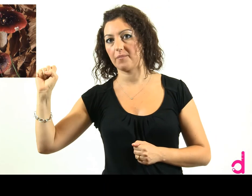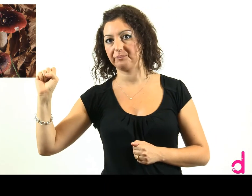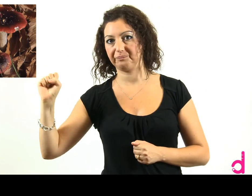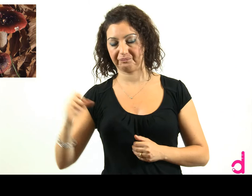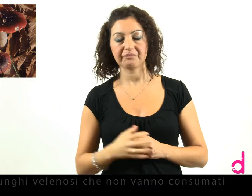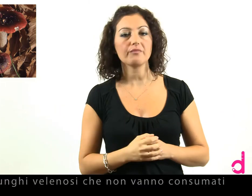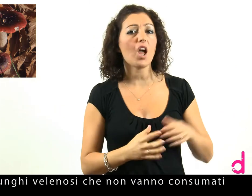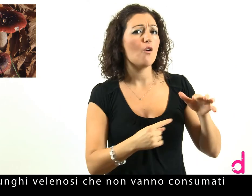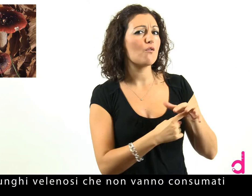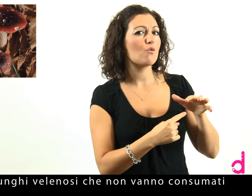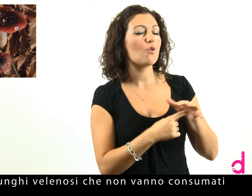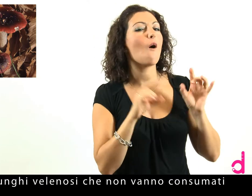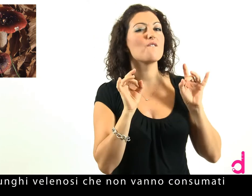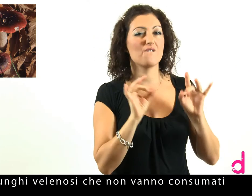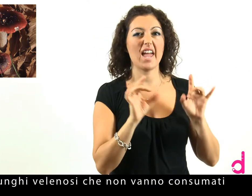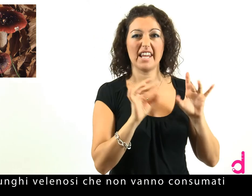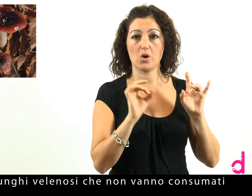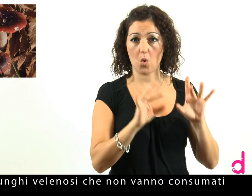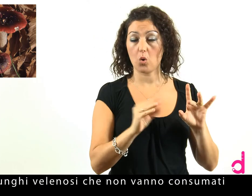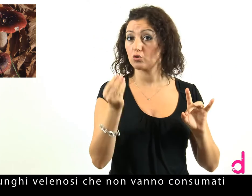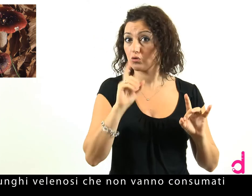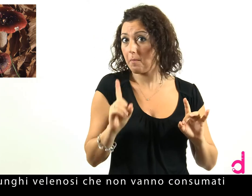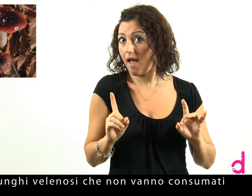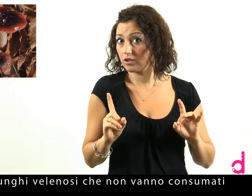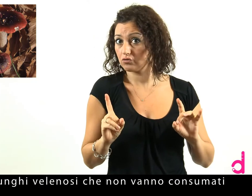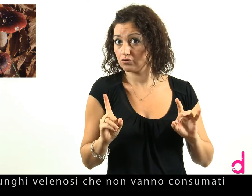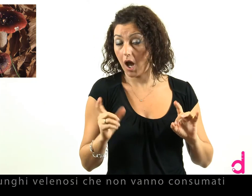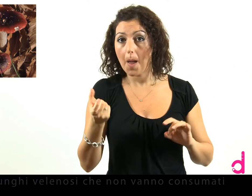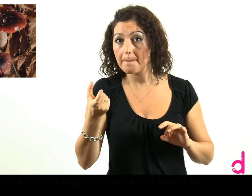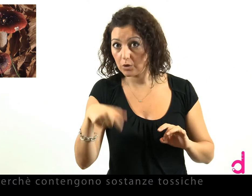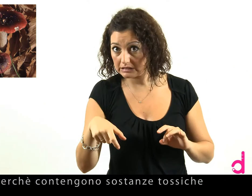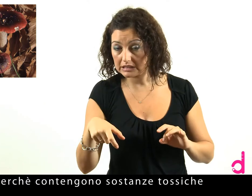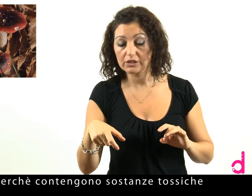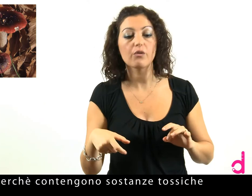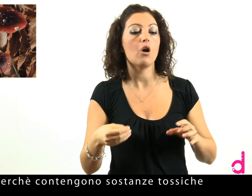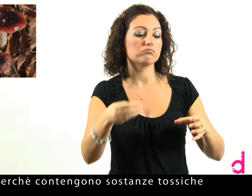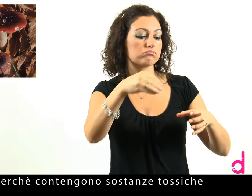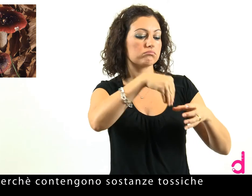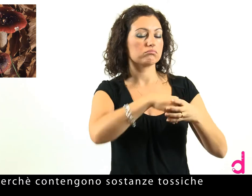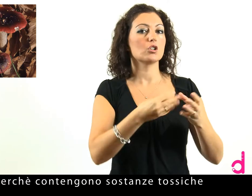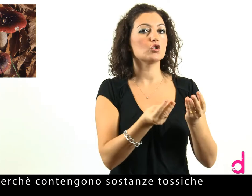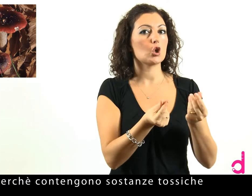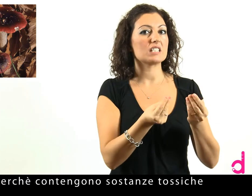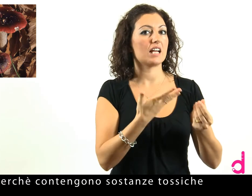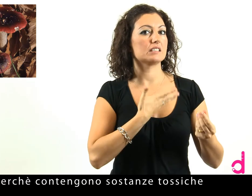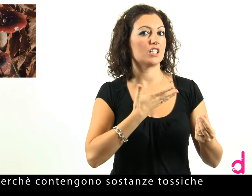Sono funghi velenosi che non vanno consumati, o perché contengono sostanze tossiche,